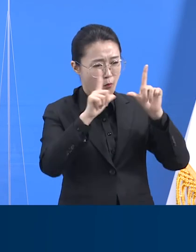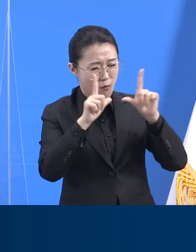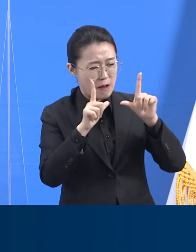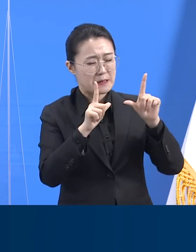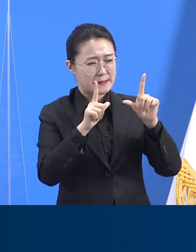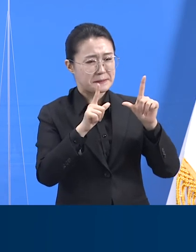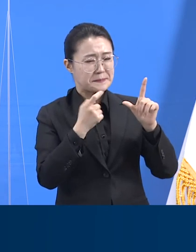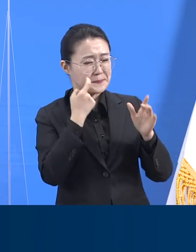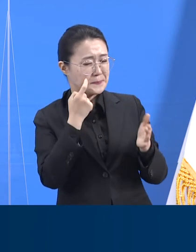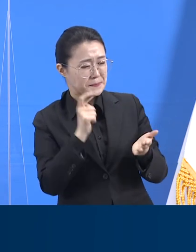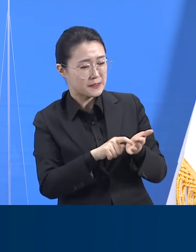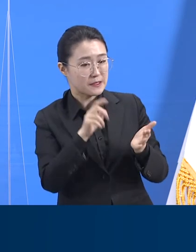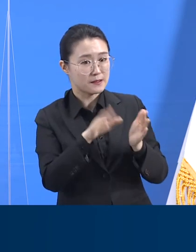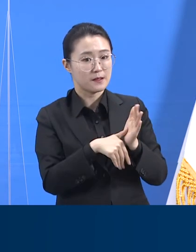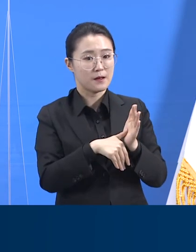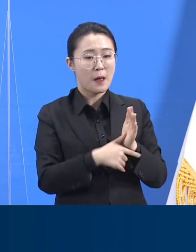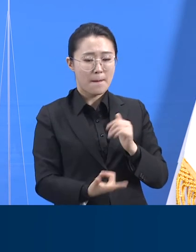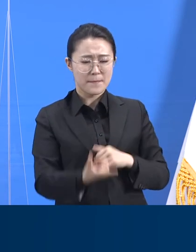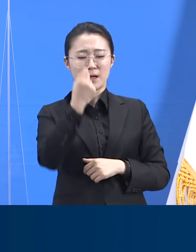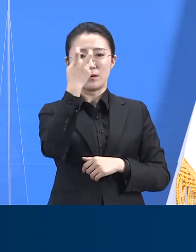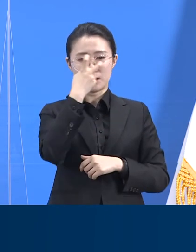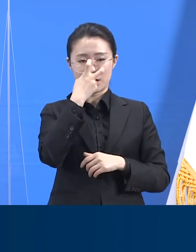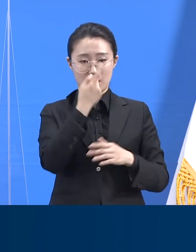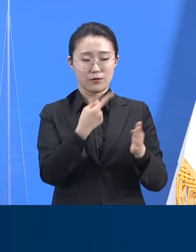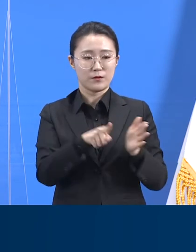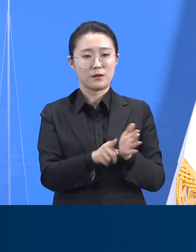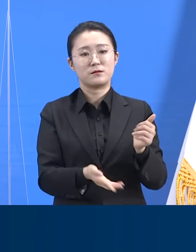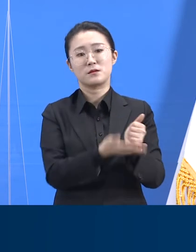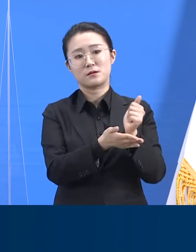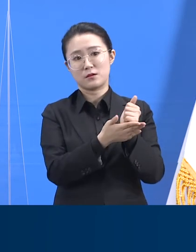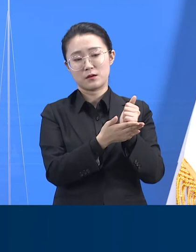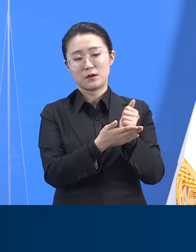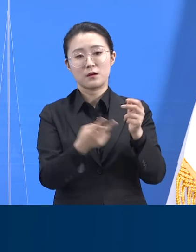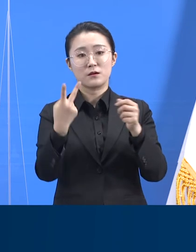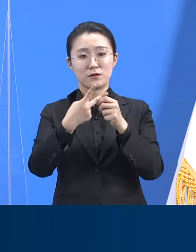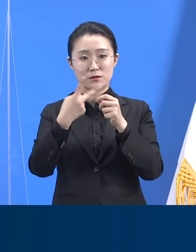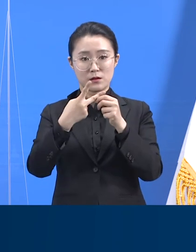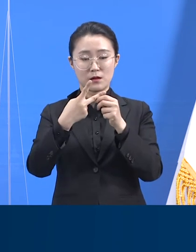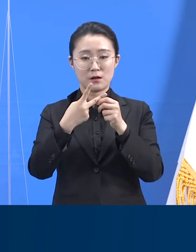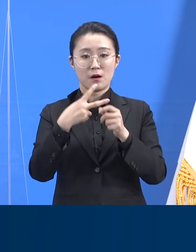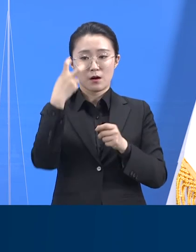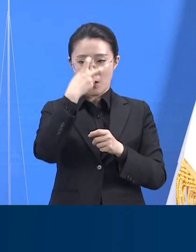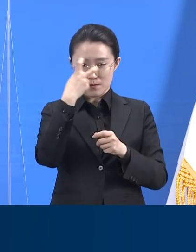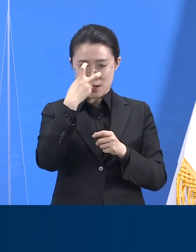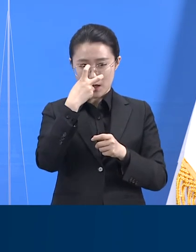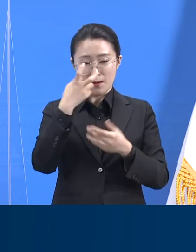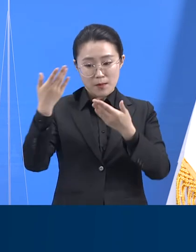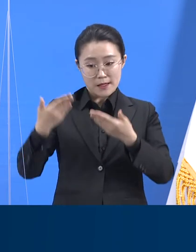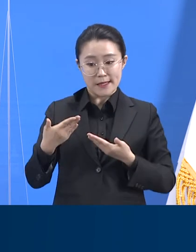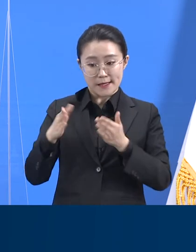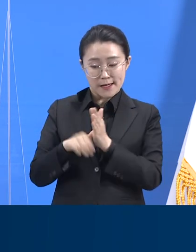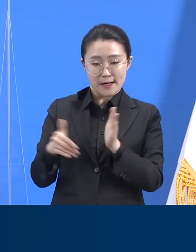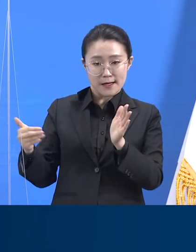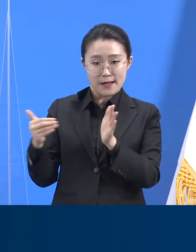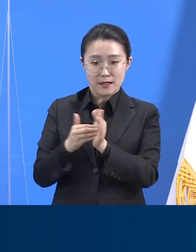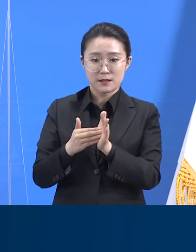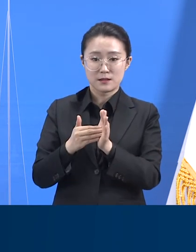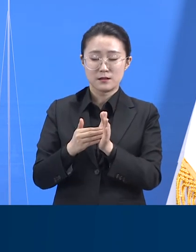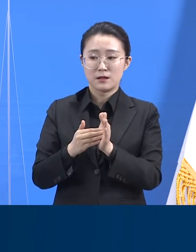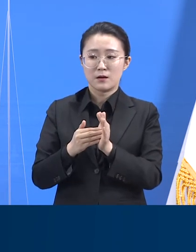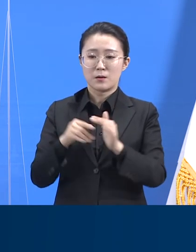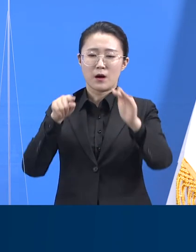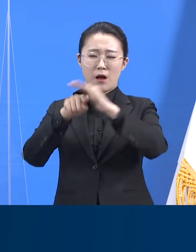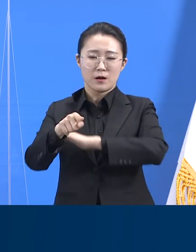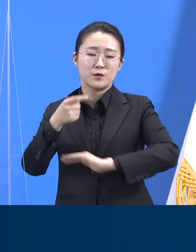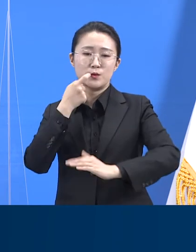일, 둘째, 검사를 결심했을 때 실제 검사를 받기까지 과정의 접근성을 개선해내는